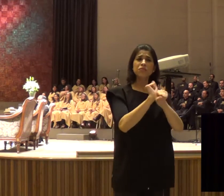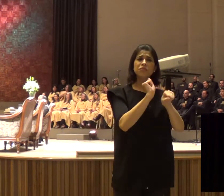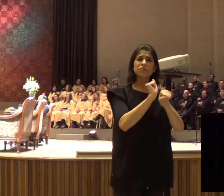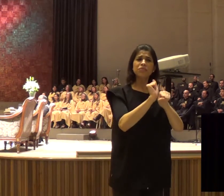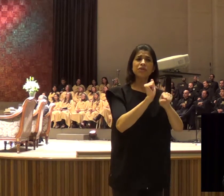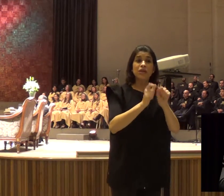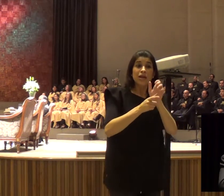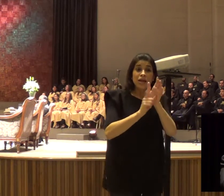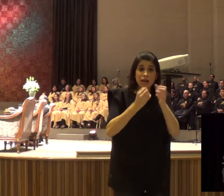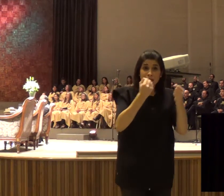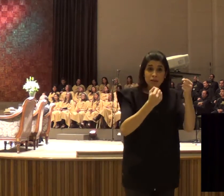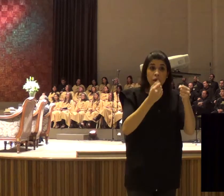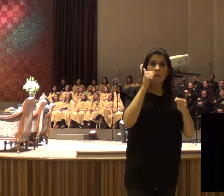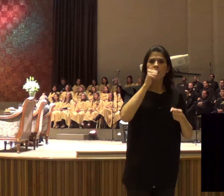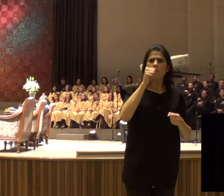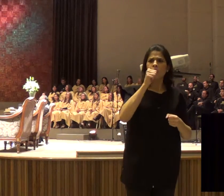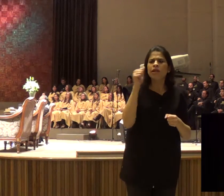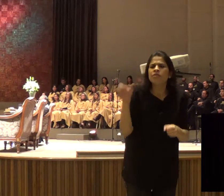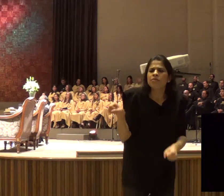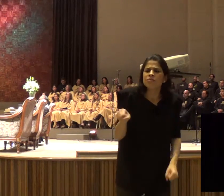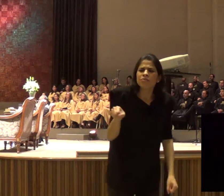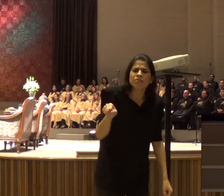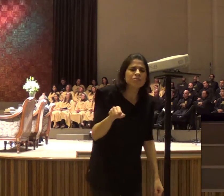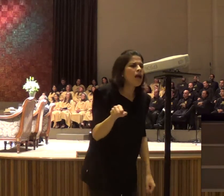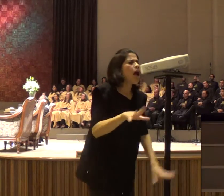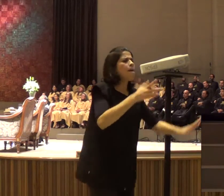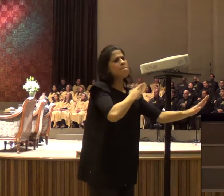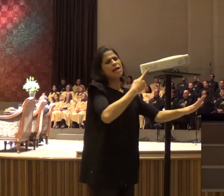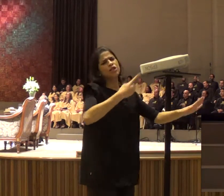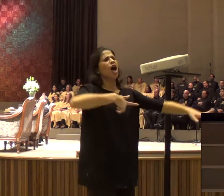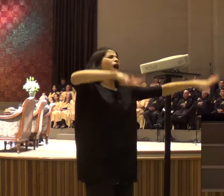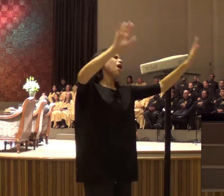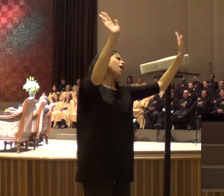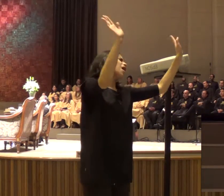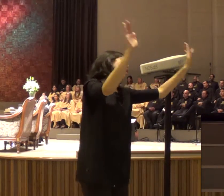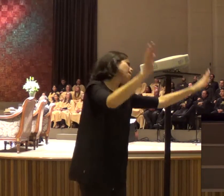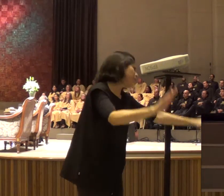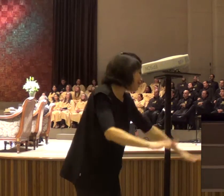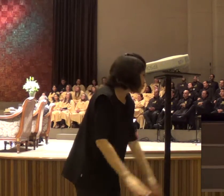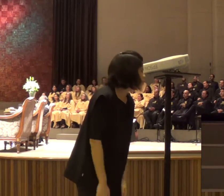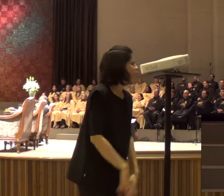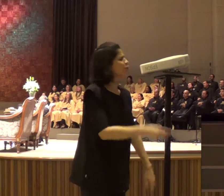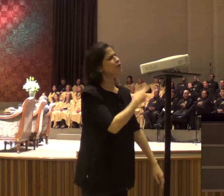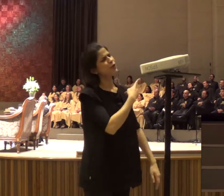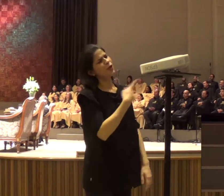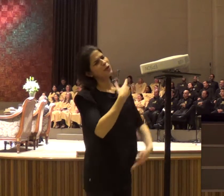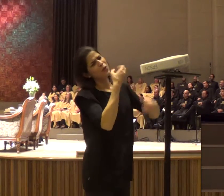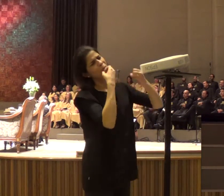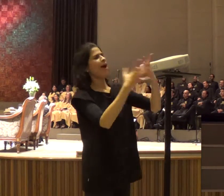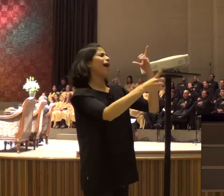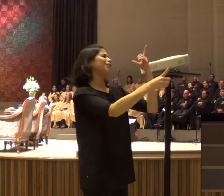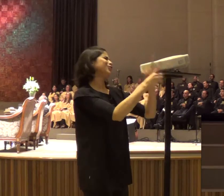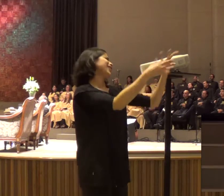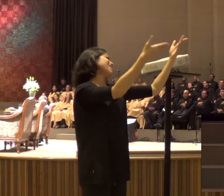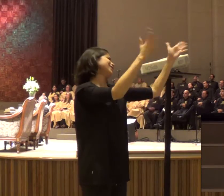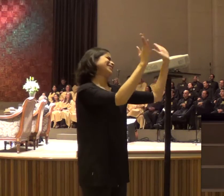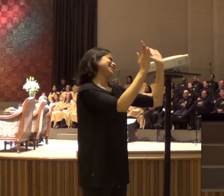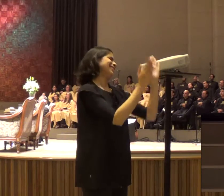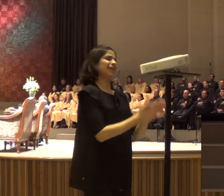passar, passou uma senhora, e disse, pastor, que maravilha, encontrei o senhor aqui, falei, que